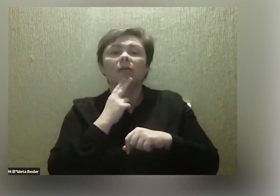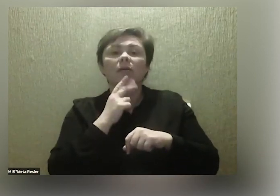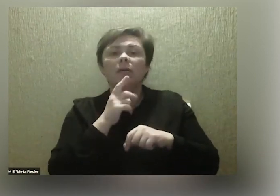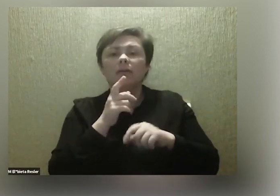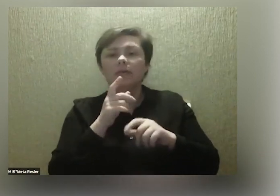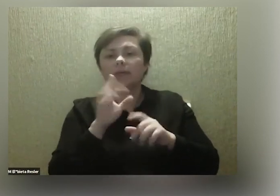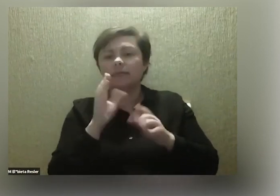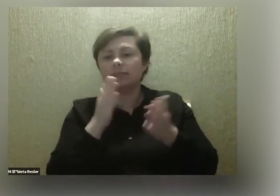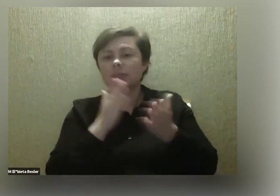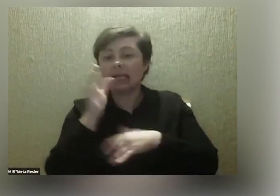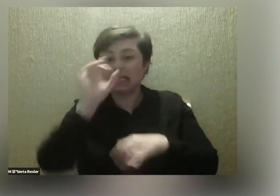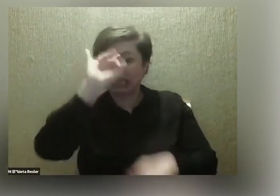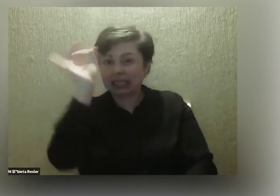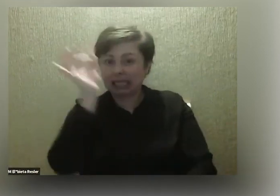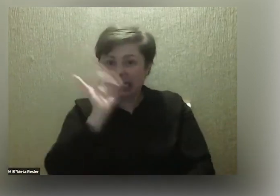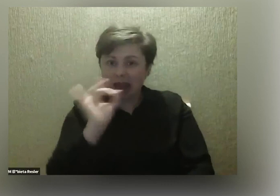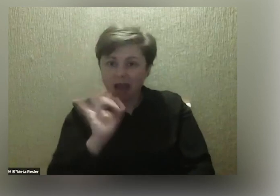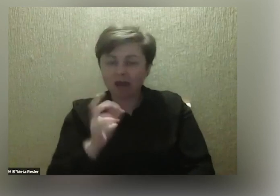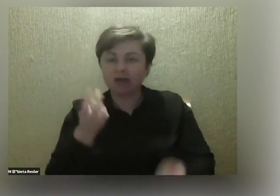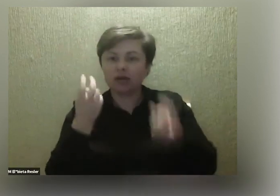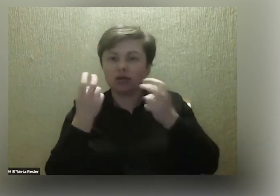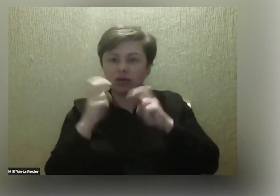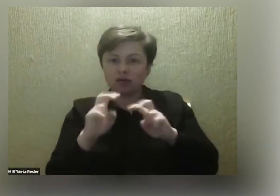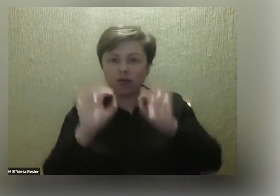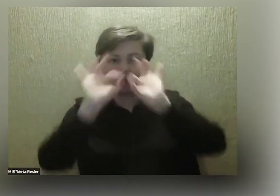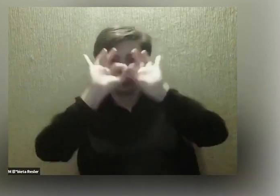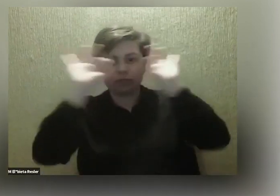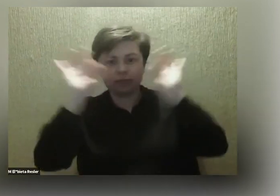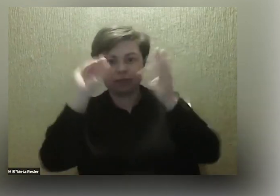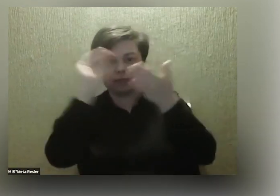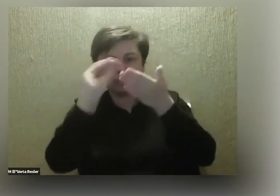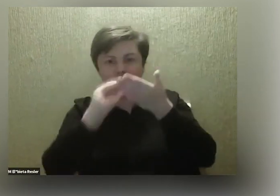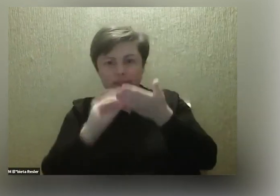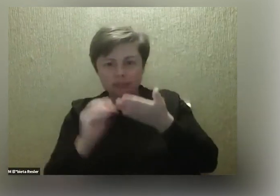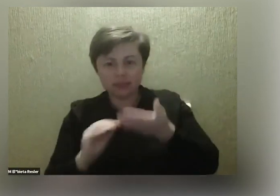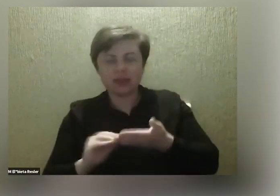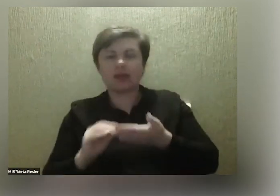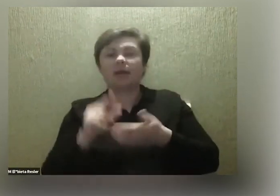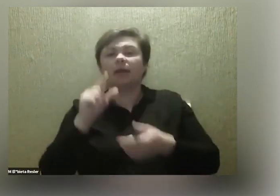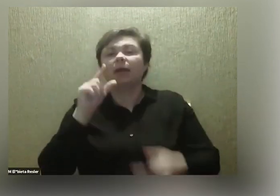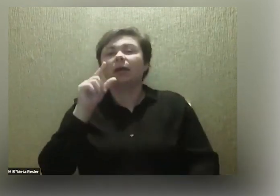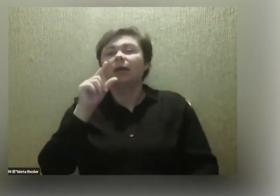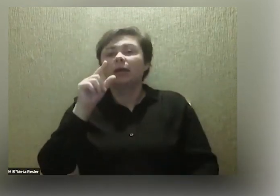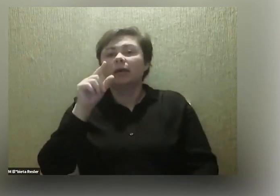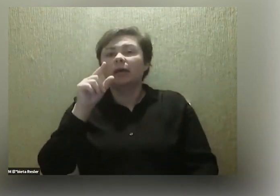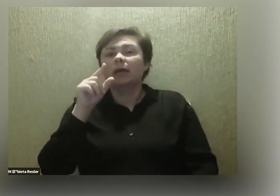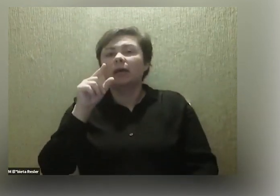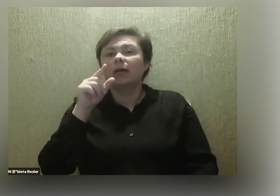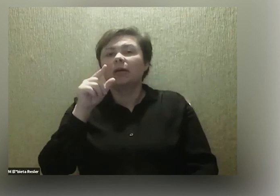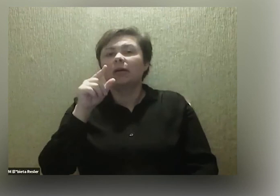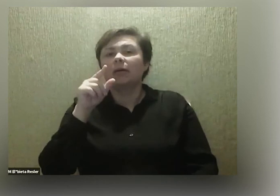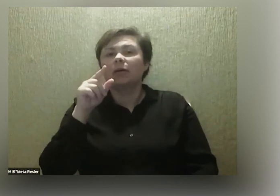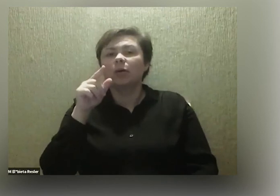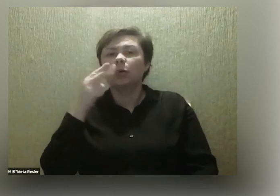graficznej tworzyły partytury, to znaczy oczywiście nie były to partytury w formie nutowej, bo